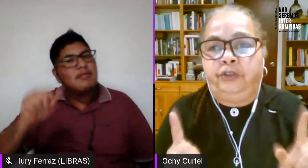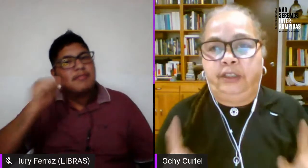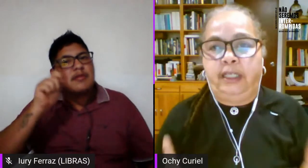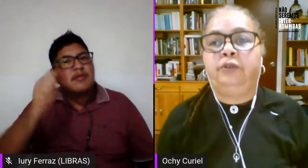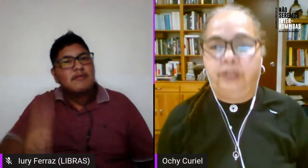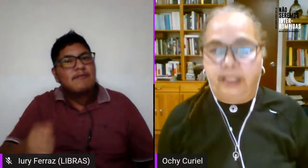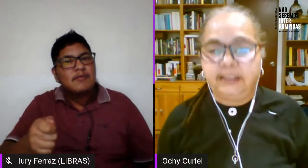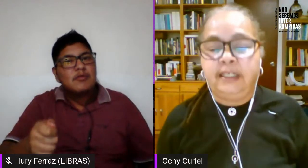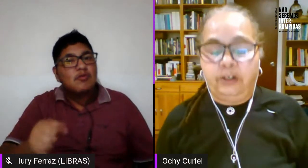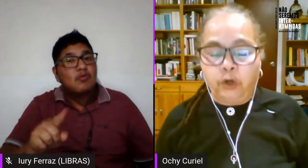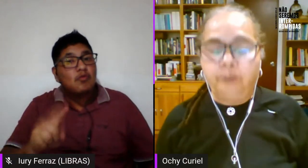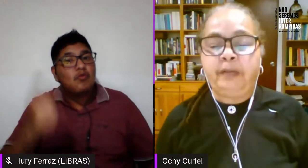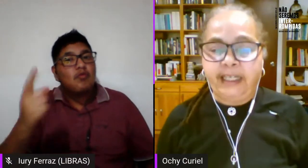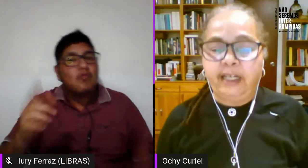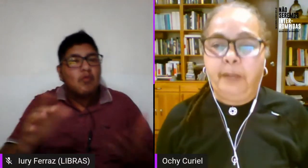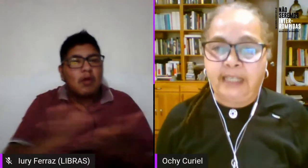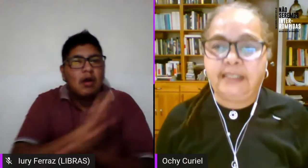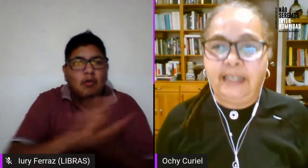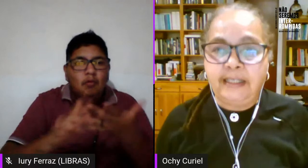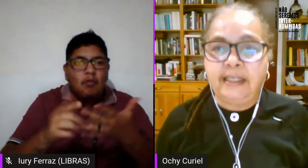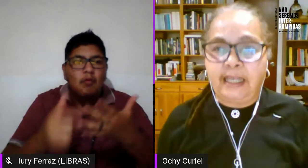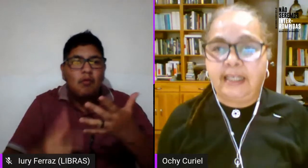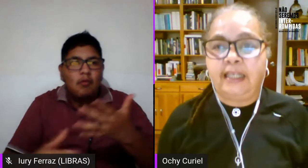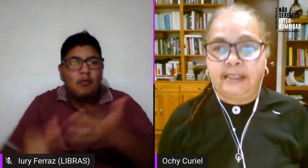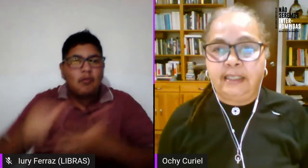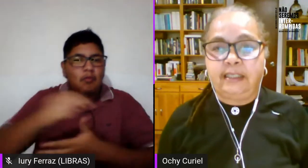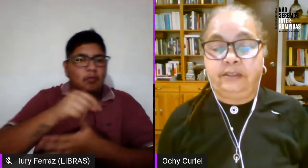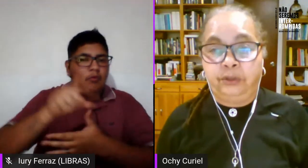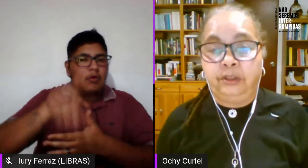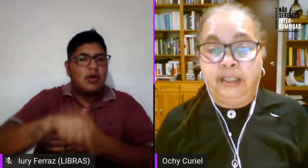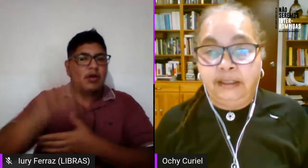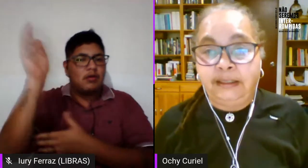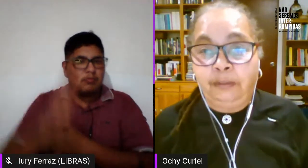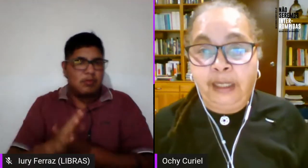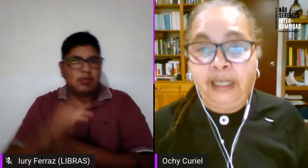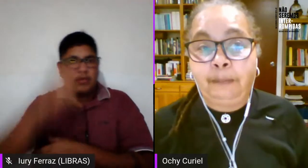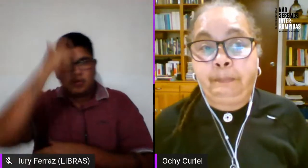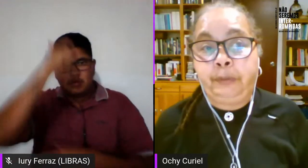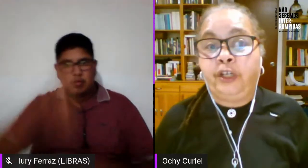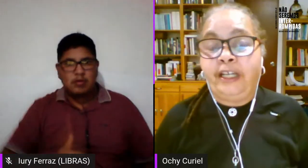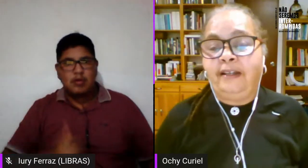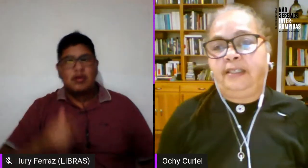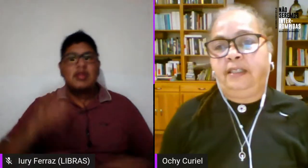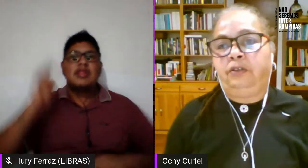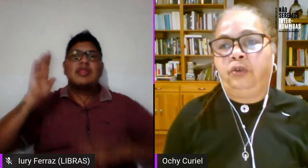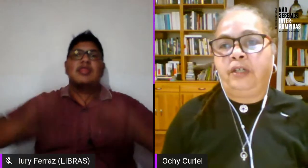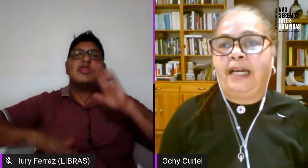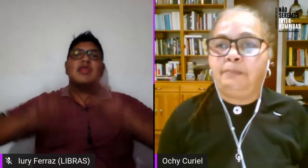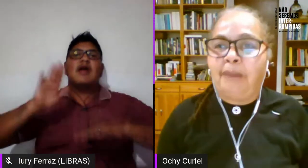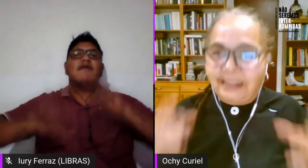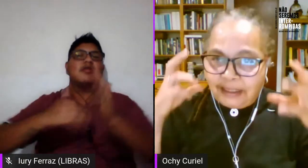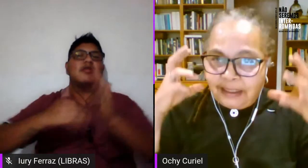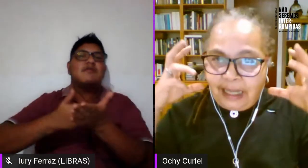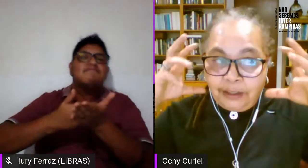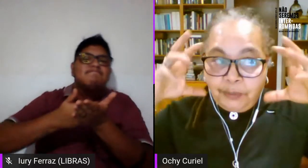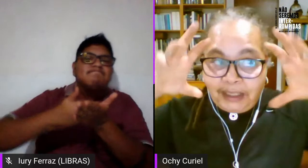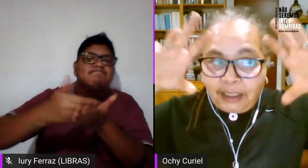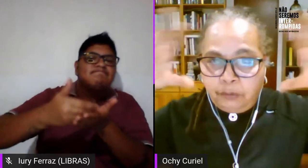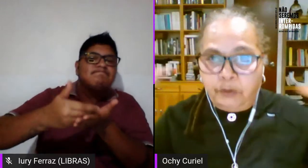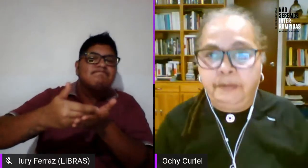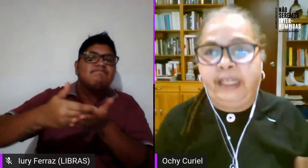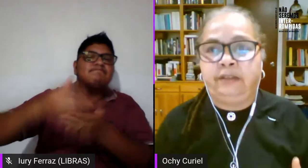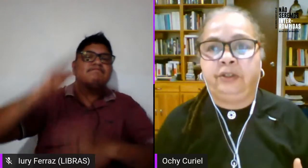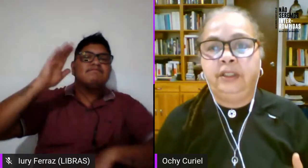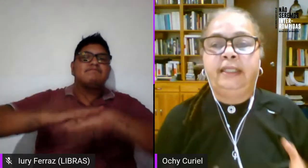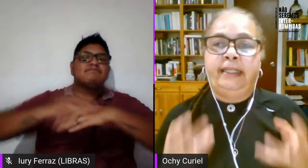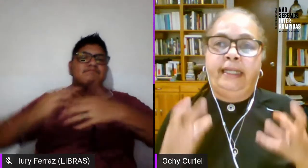excepción de algunas compañeras brasileñas que hay que decir que son tal vez las pioneras en colocar más a nivel